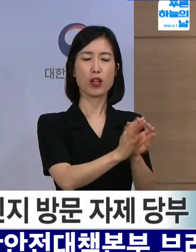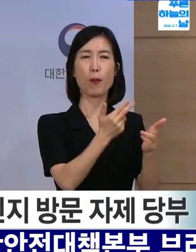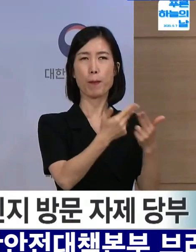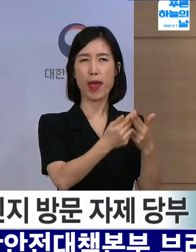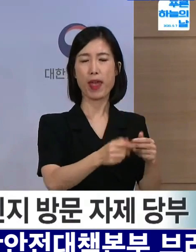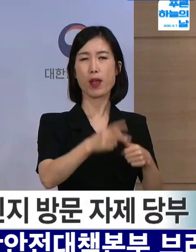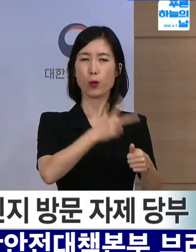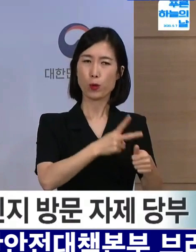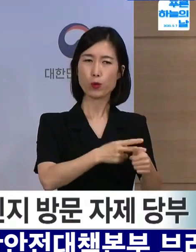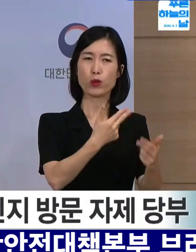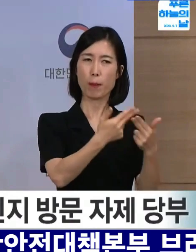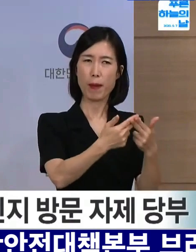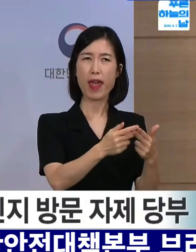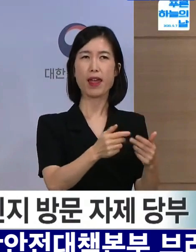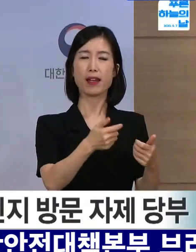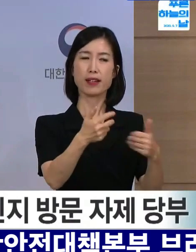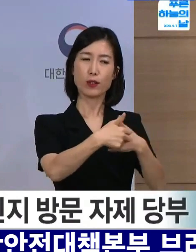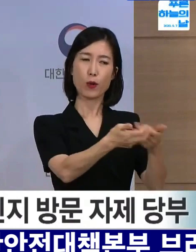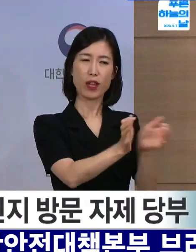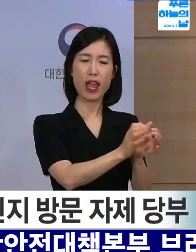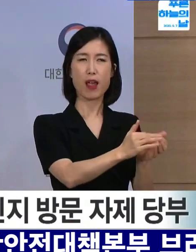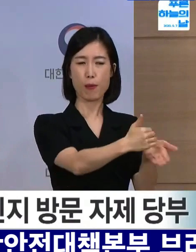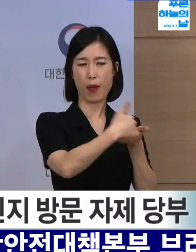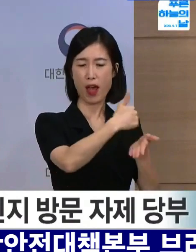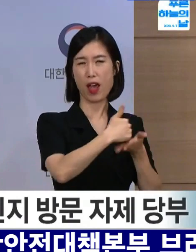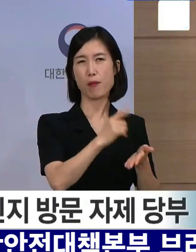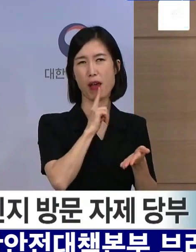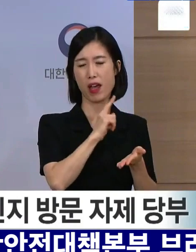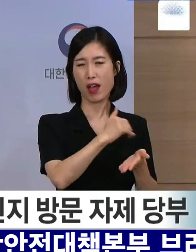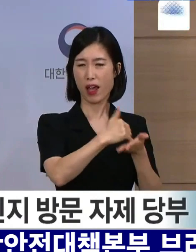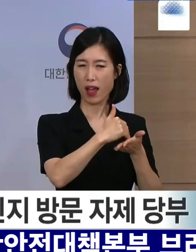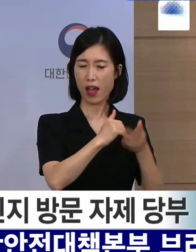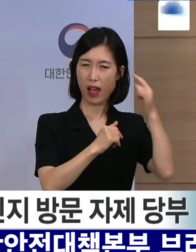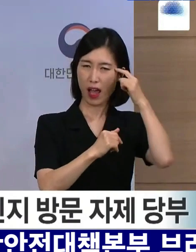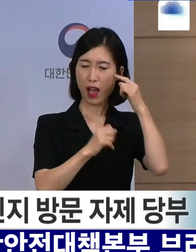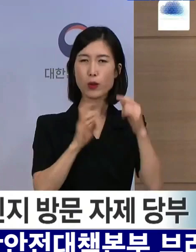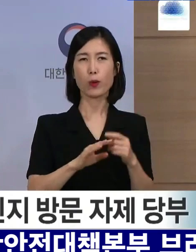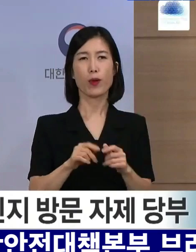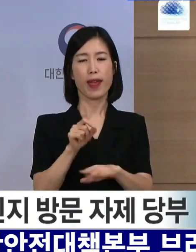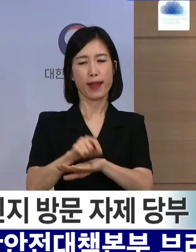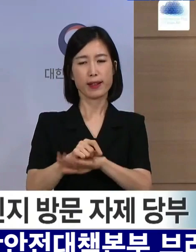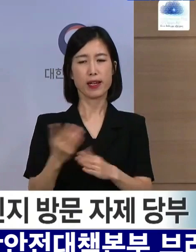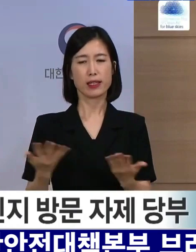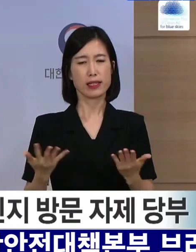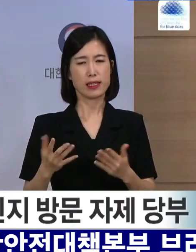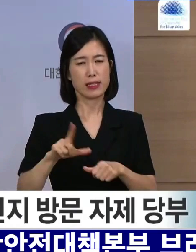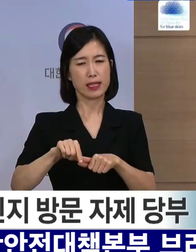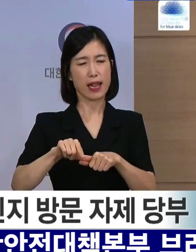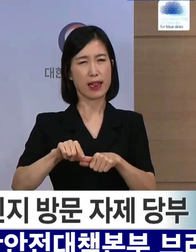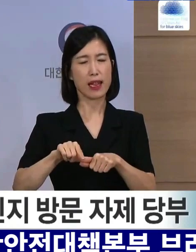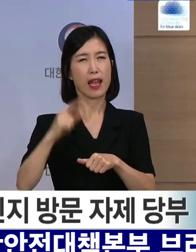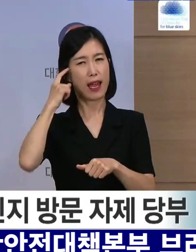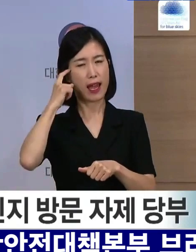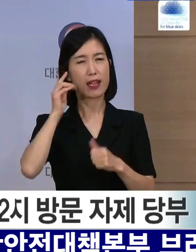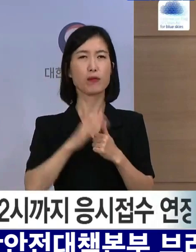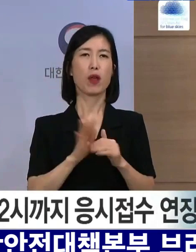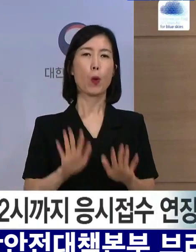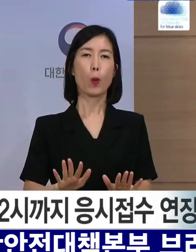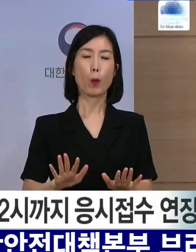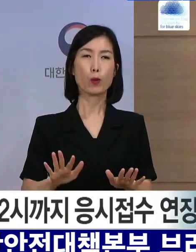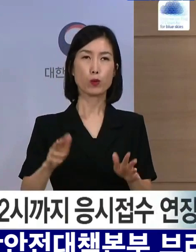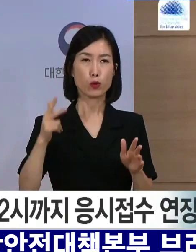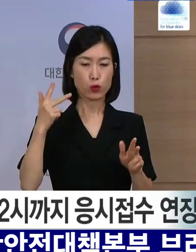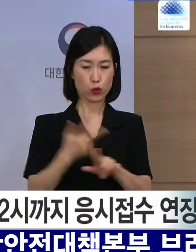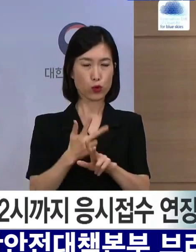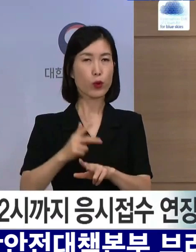교수협의회 의료계 원로 등의 권위와 행정 절차에 소요되는 물리적인 한계 등을 고려하여 금주와